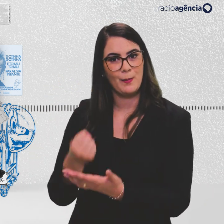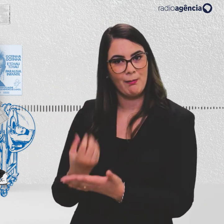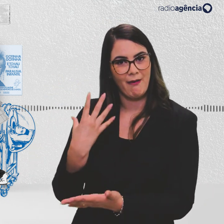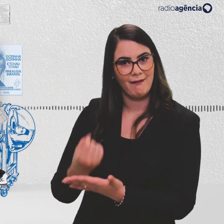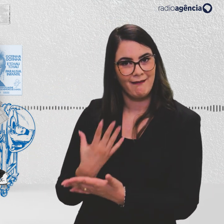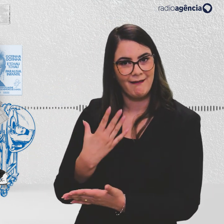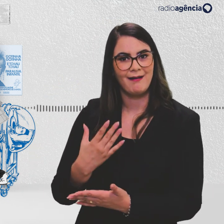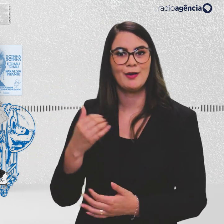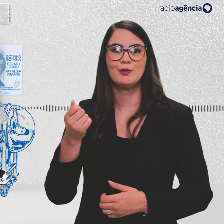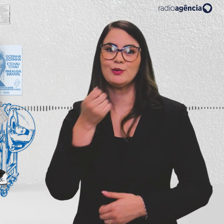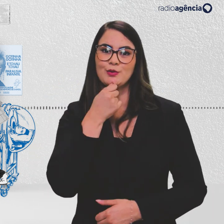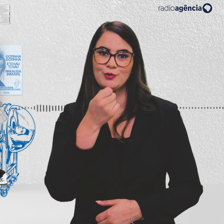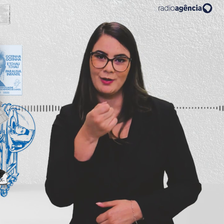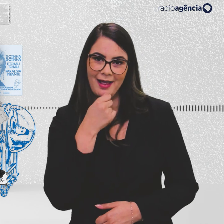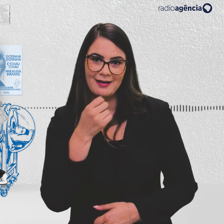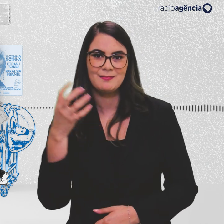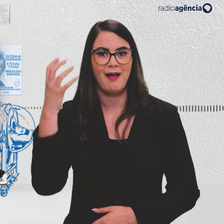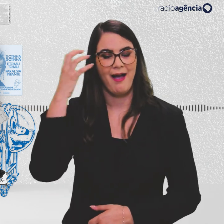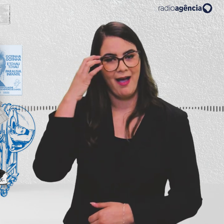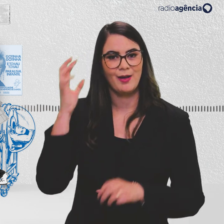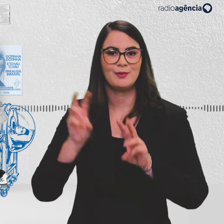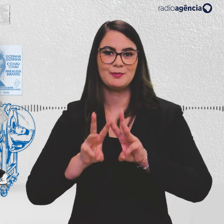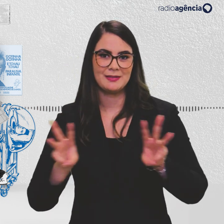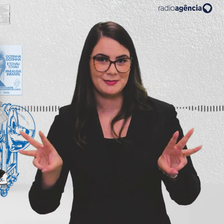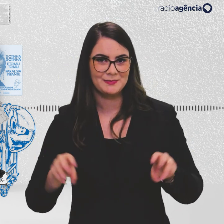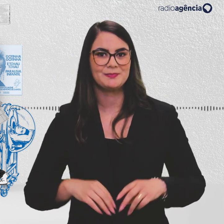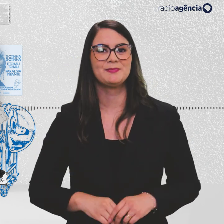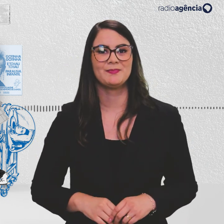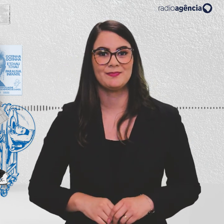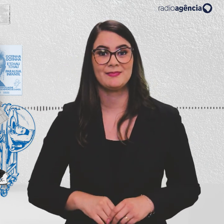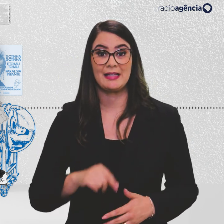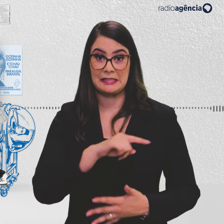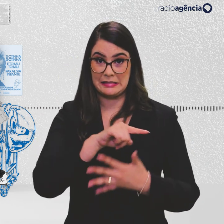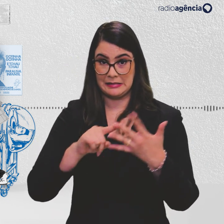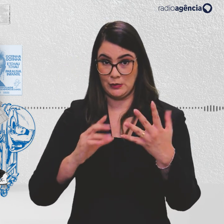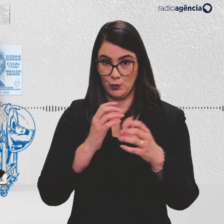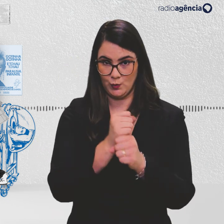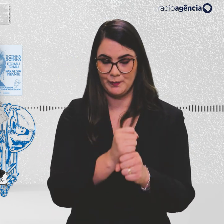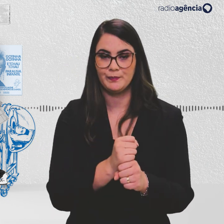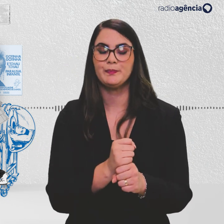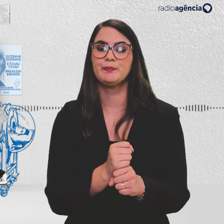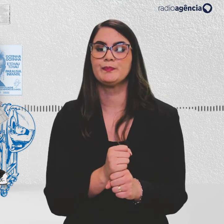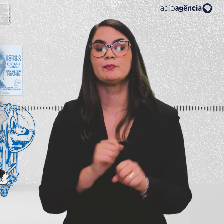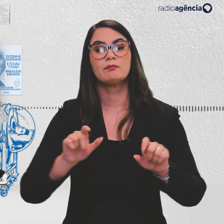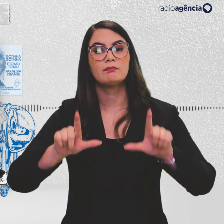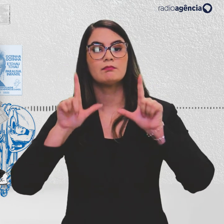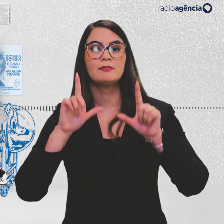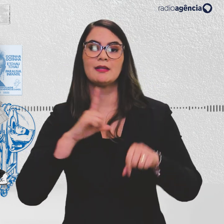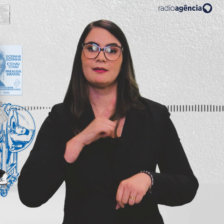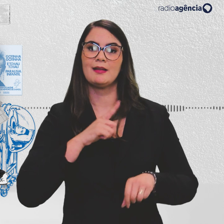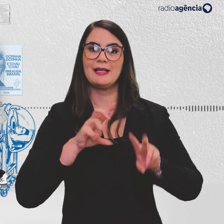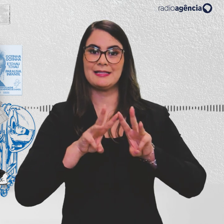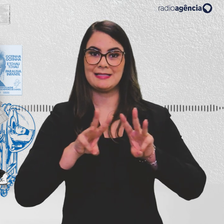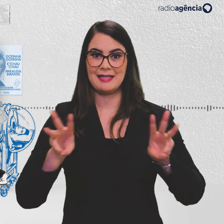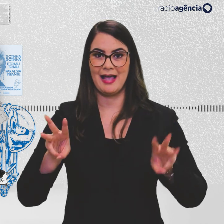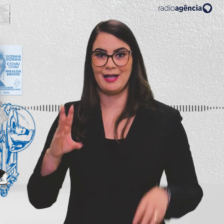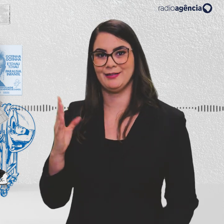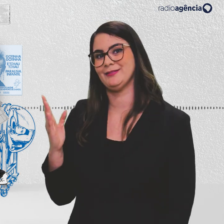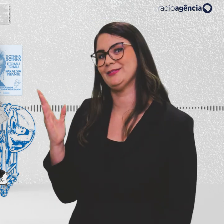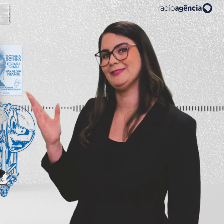jornalismo da Rádio Nacional e da Rádio Agência Nacional. São cinco no total. Os episódios são encontrados no site